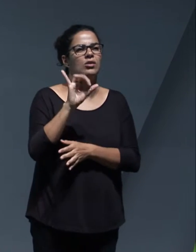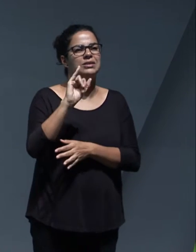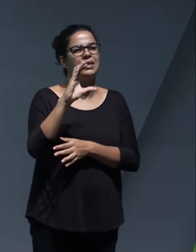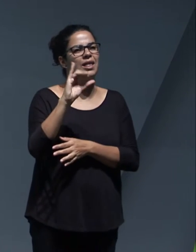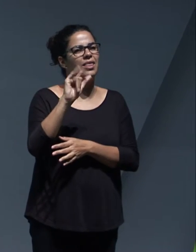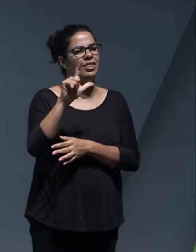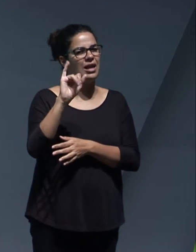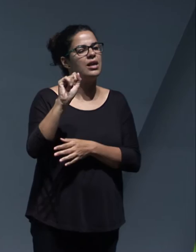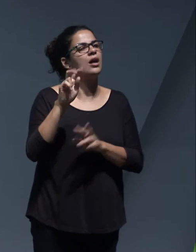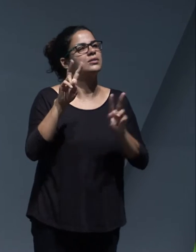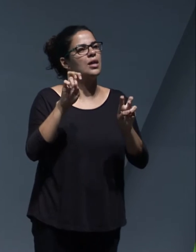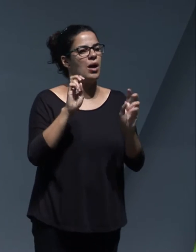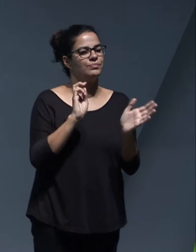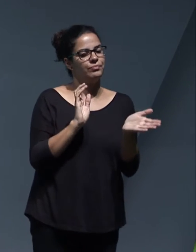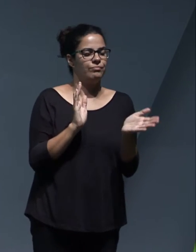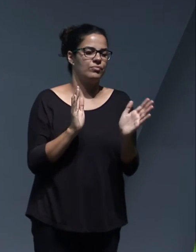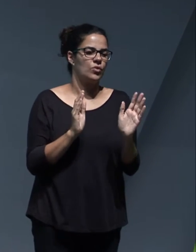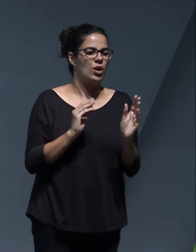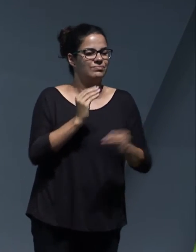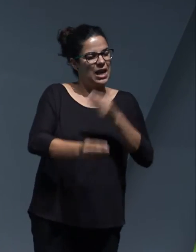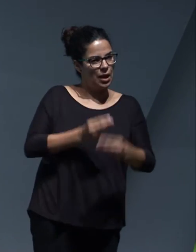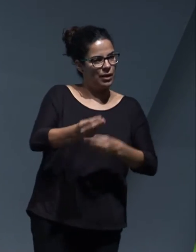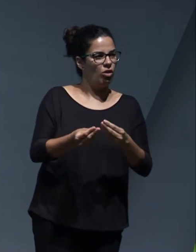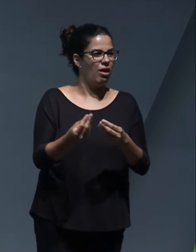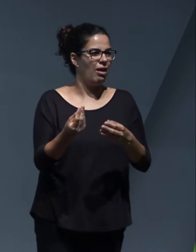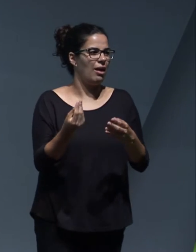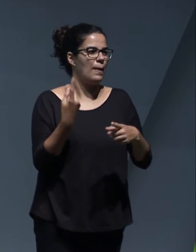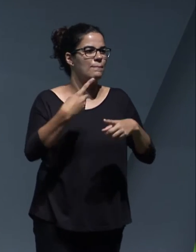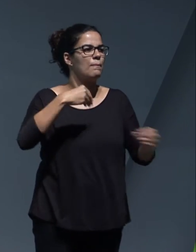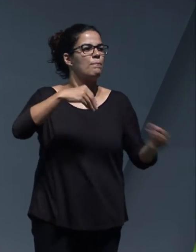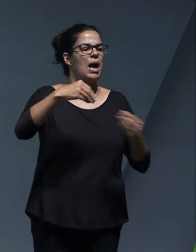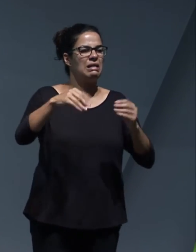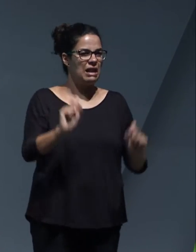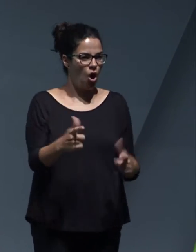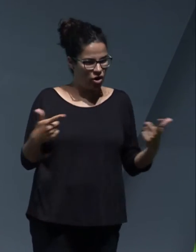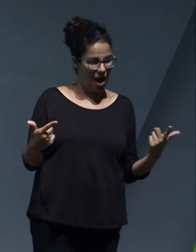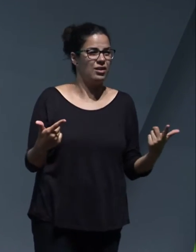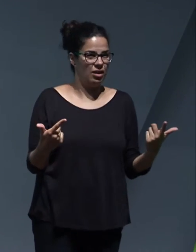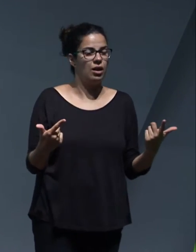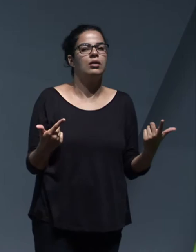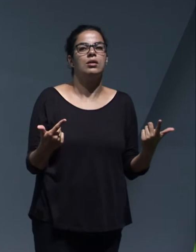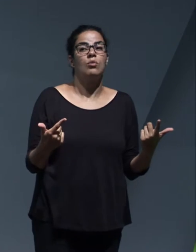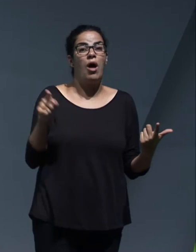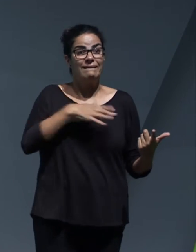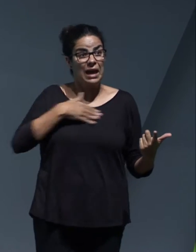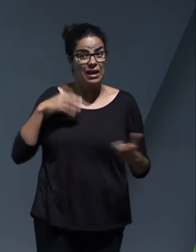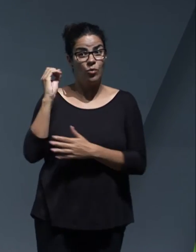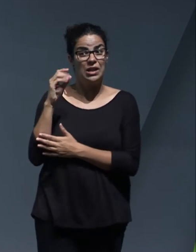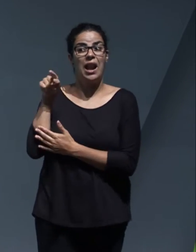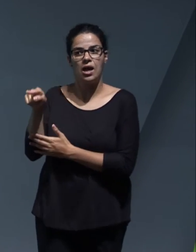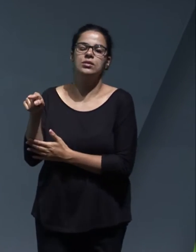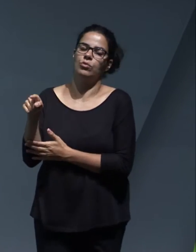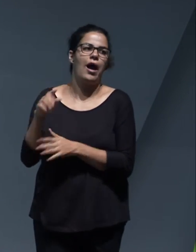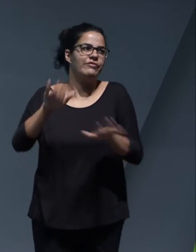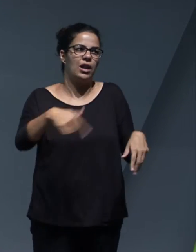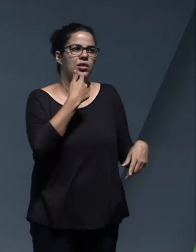de materia orgánica, exigían que para poner sobre la mesa esos conocimientos, pues tal vez tuviésemos que sacrificar lo que es la participación, pero